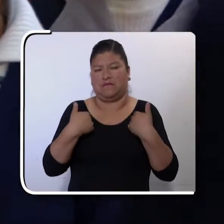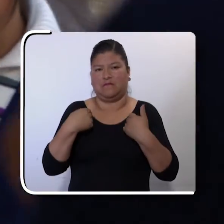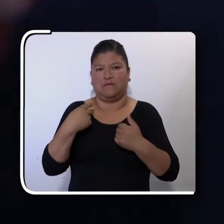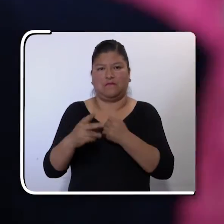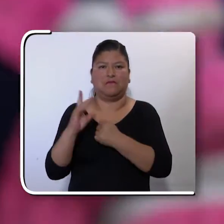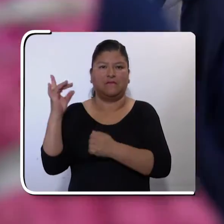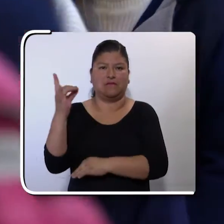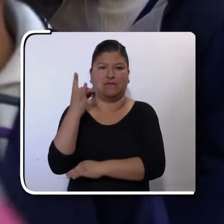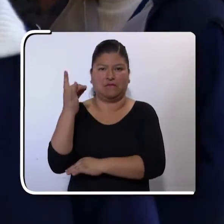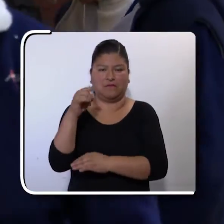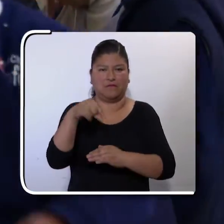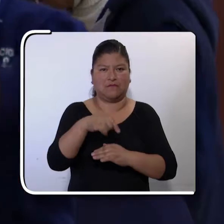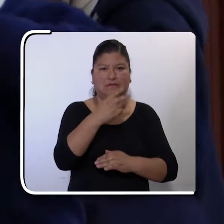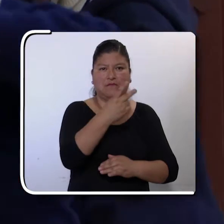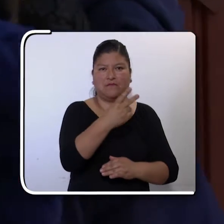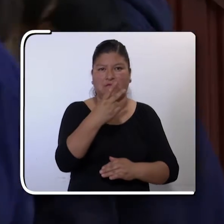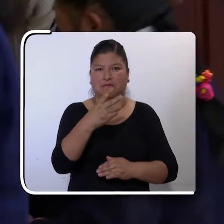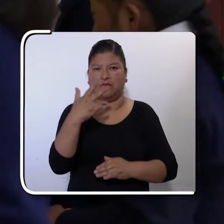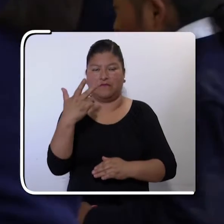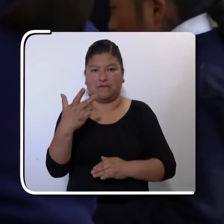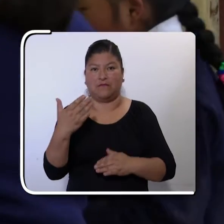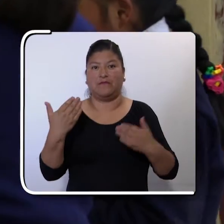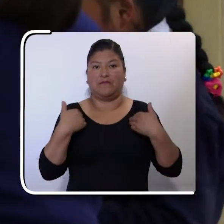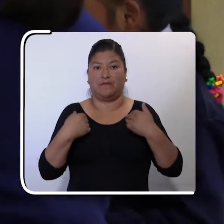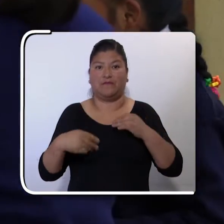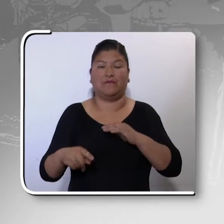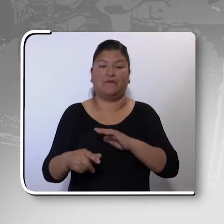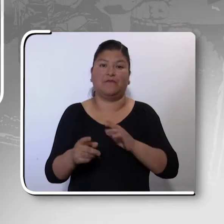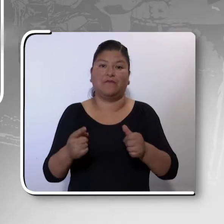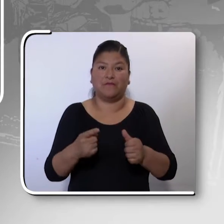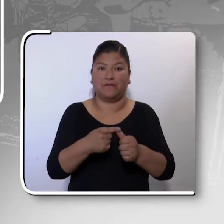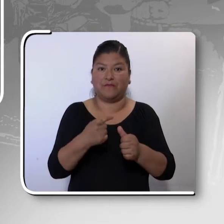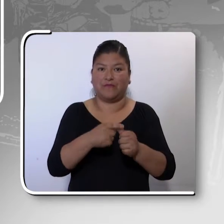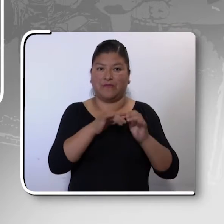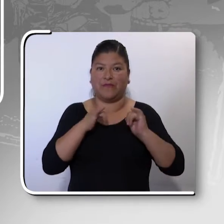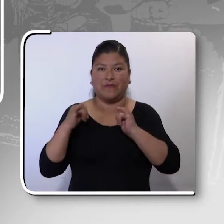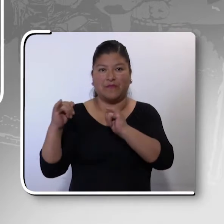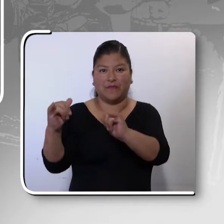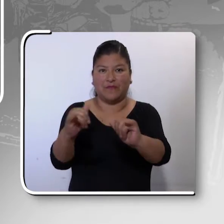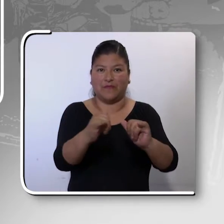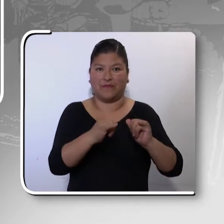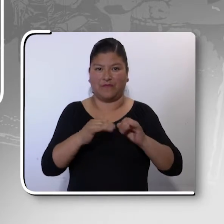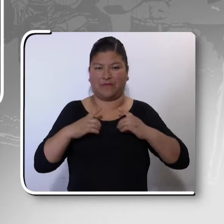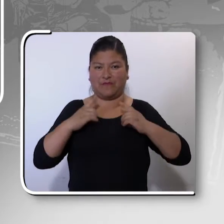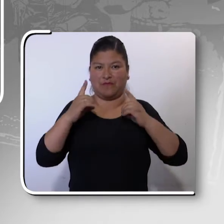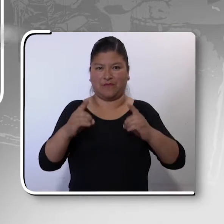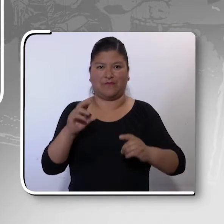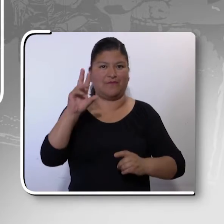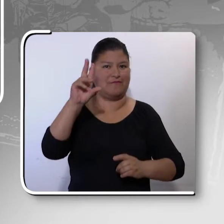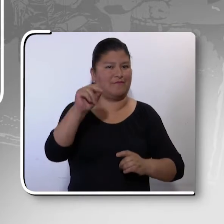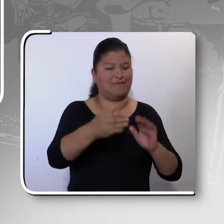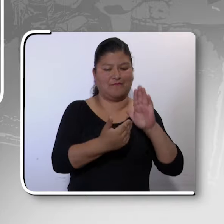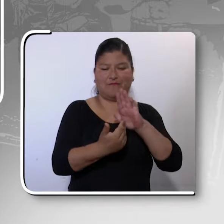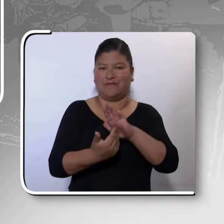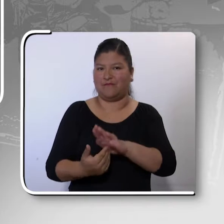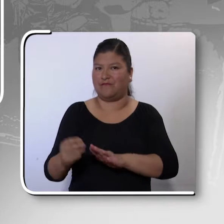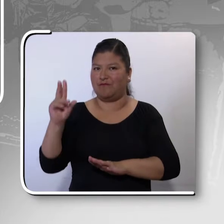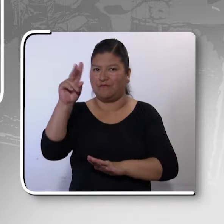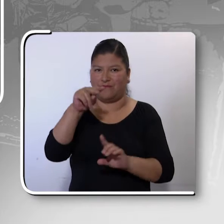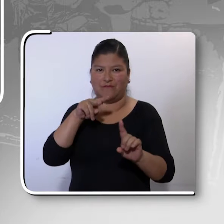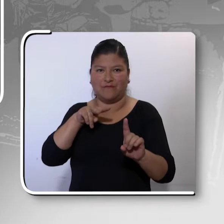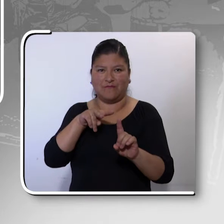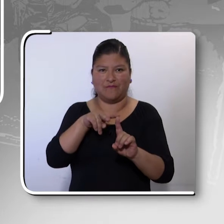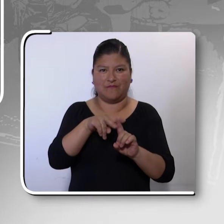La ley 223 se rige bajo los principios de... Igualdad en dignidad No discriminación